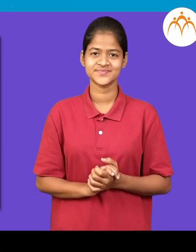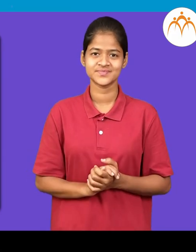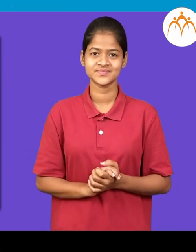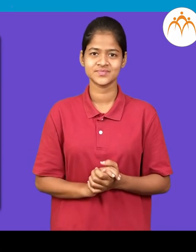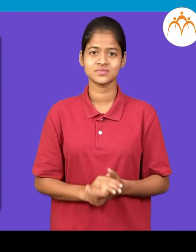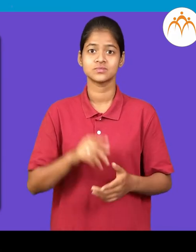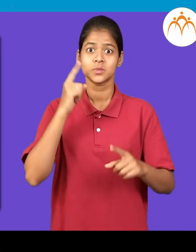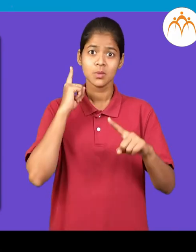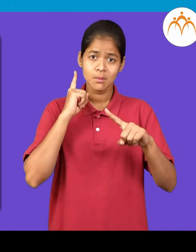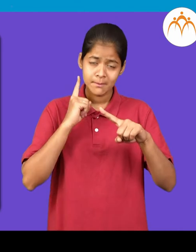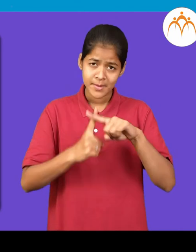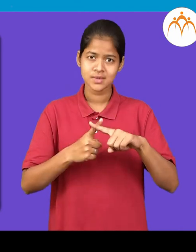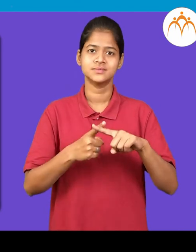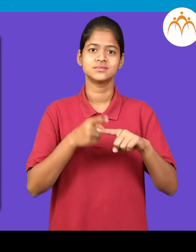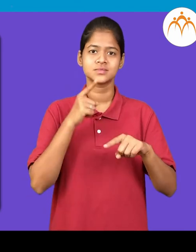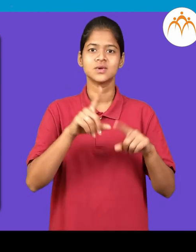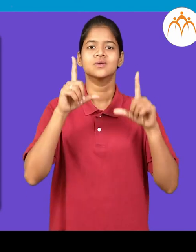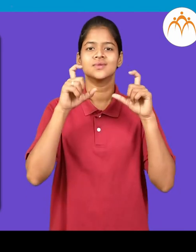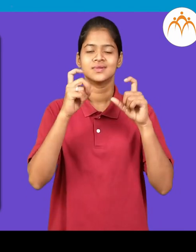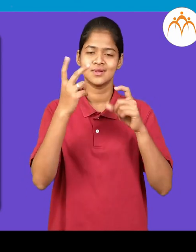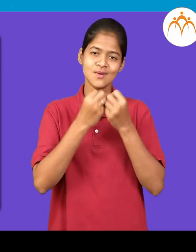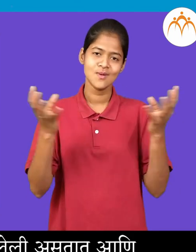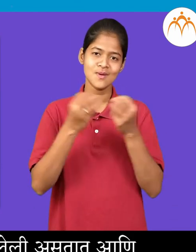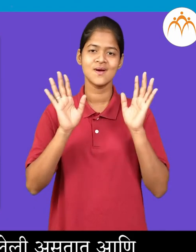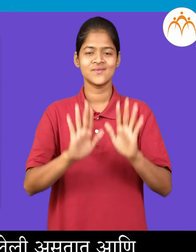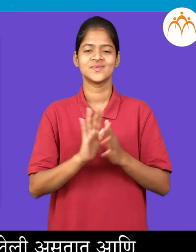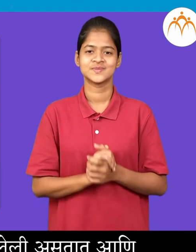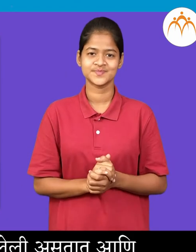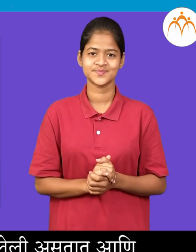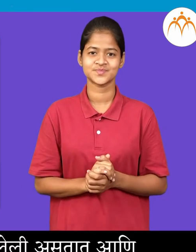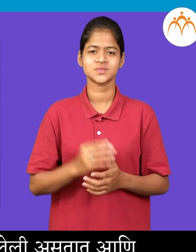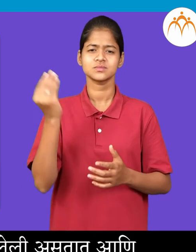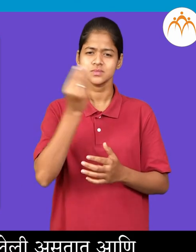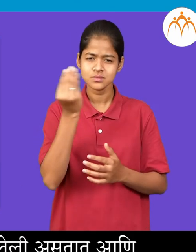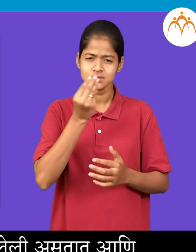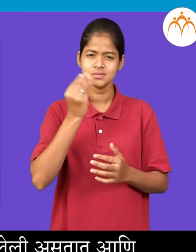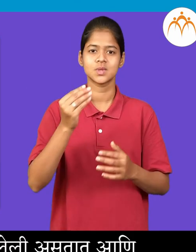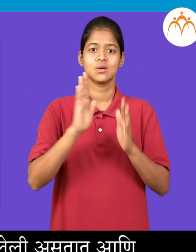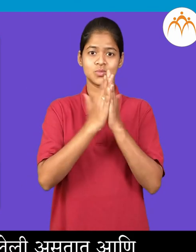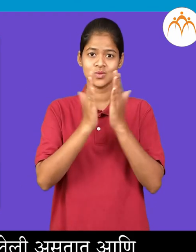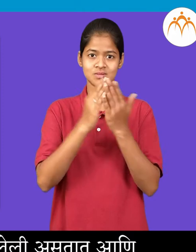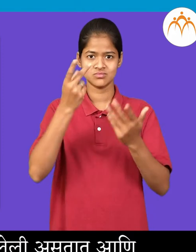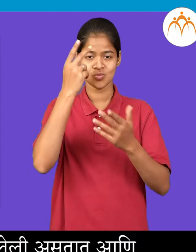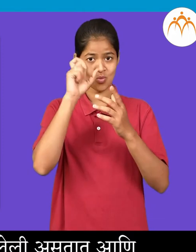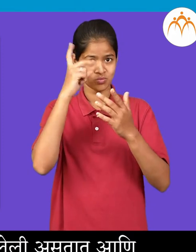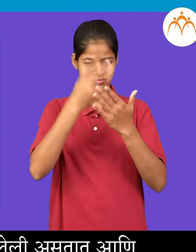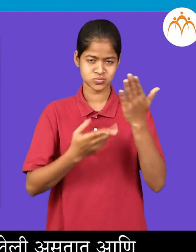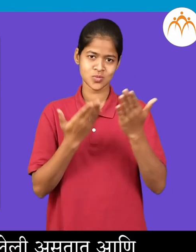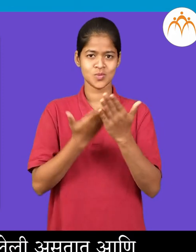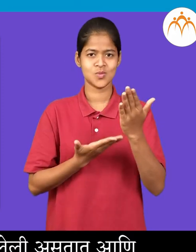रस्तेत, पण चित्रे ही भर पुरस्तात. काही पुस्तकान मधे चित्रे मूठी दिलेली आस्तात,